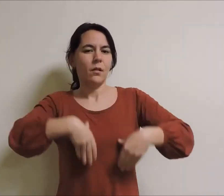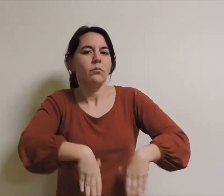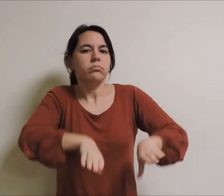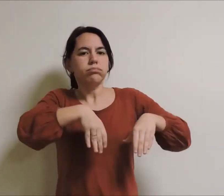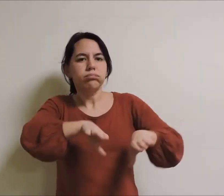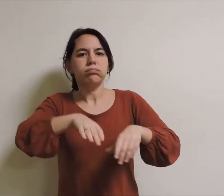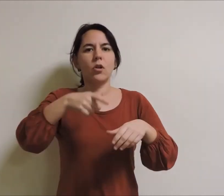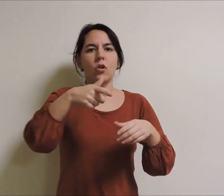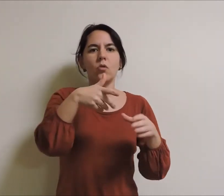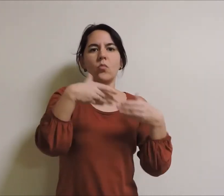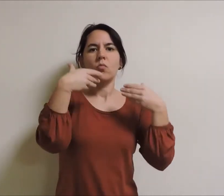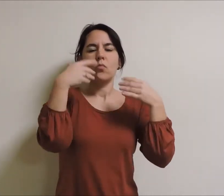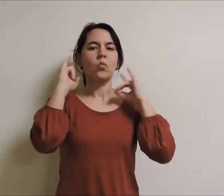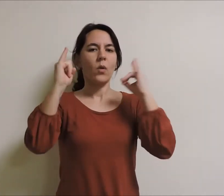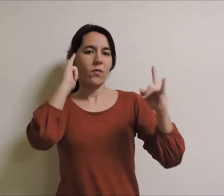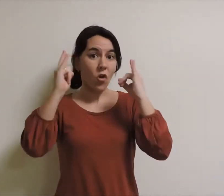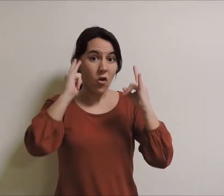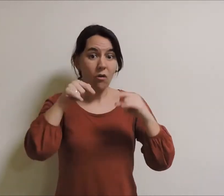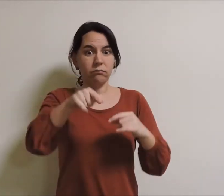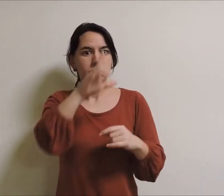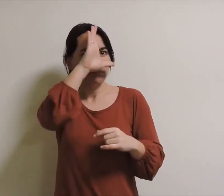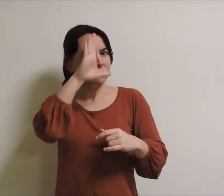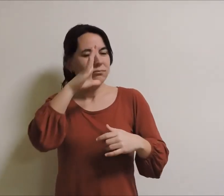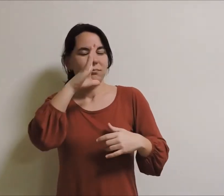O entroido, galeo e rico en tradicións.